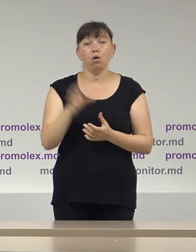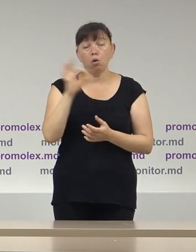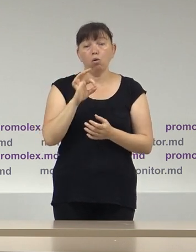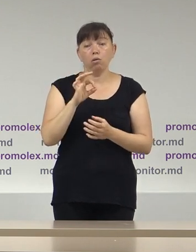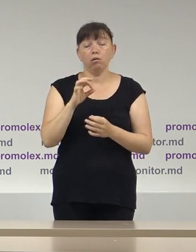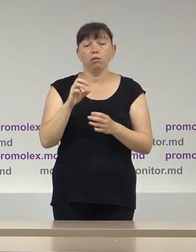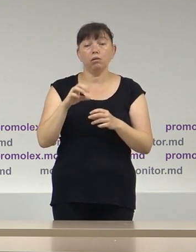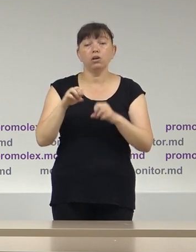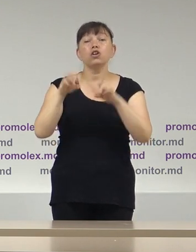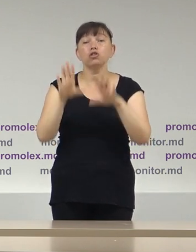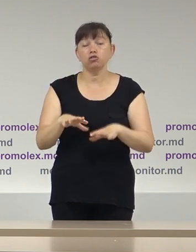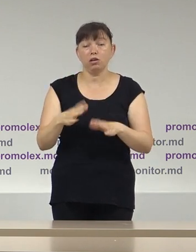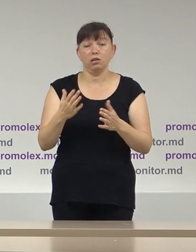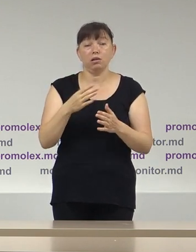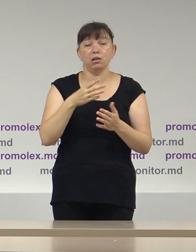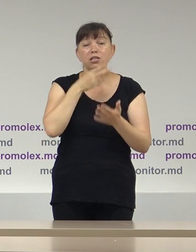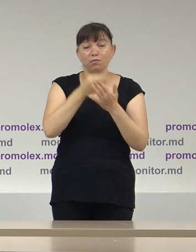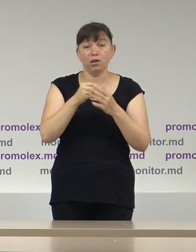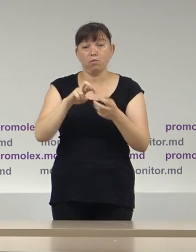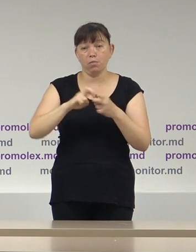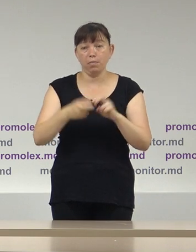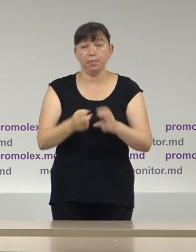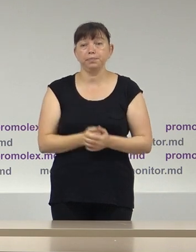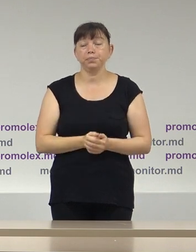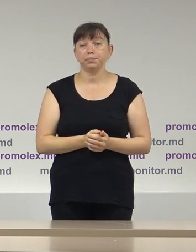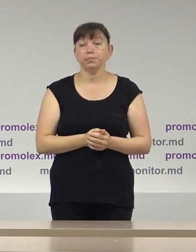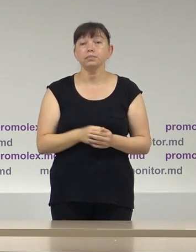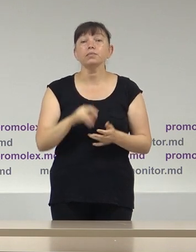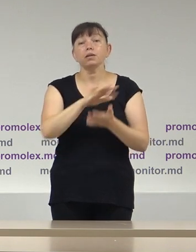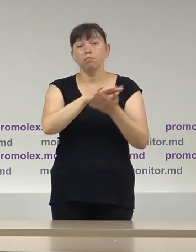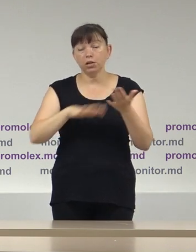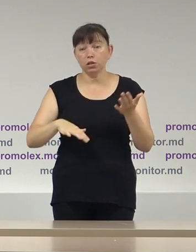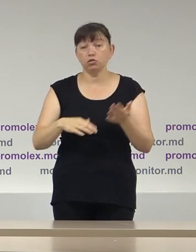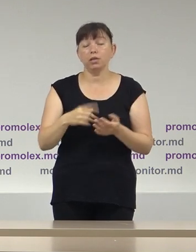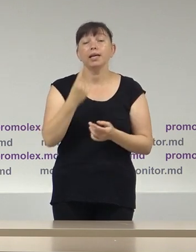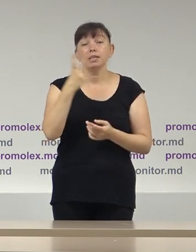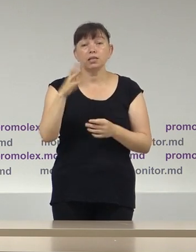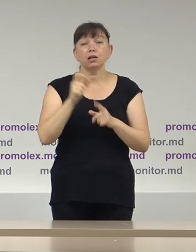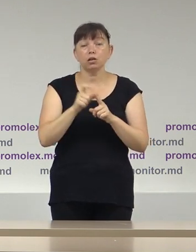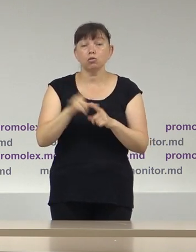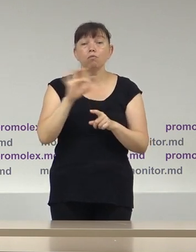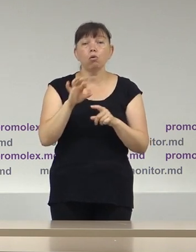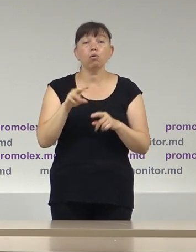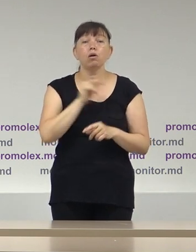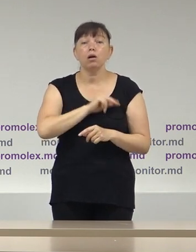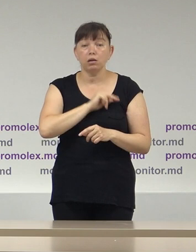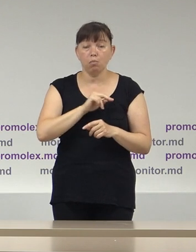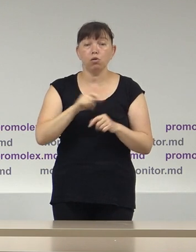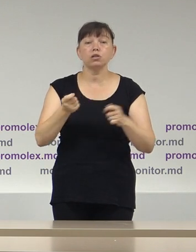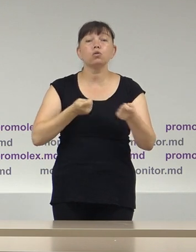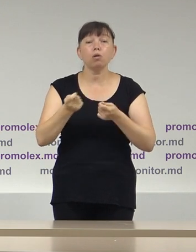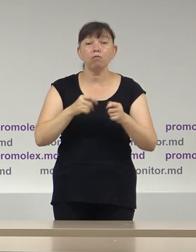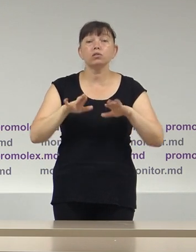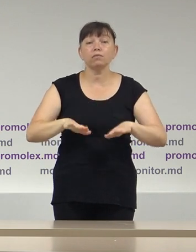soluționarea conflictului de competență. În continuare, câteva cuvinte despre activitatea administrației publice